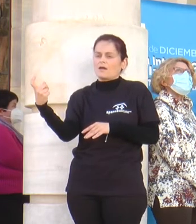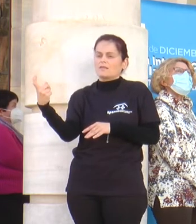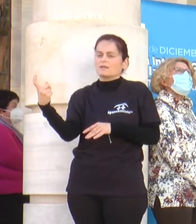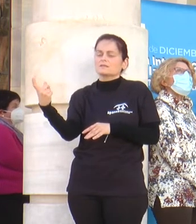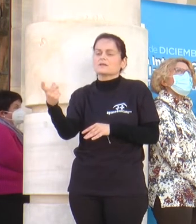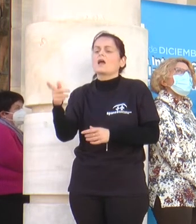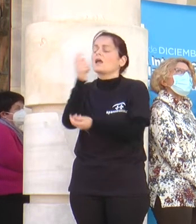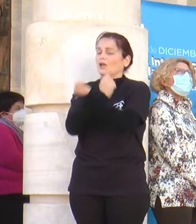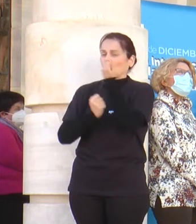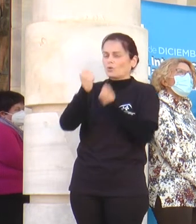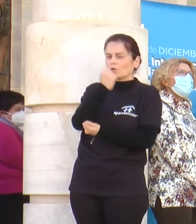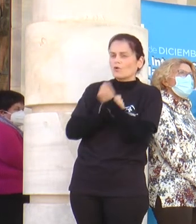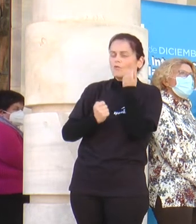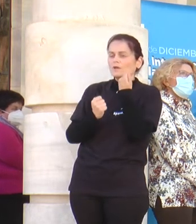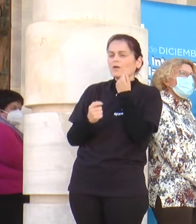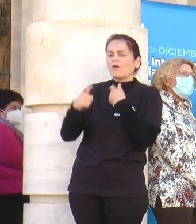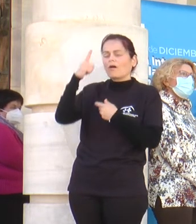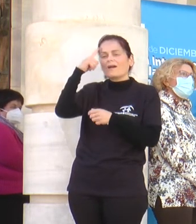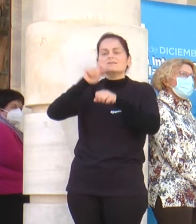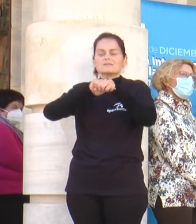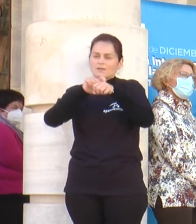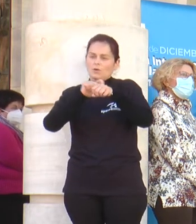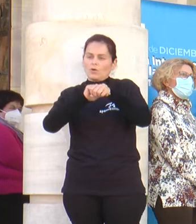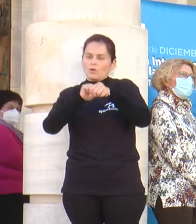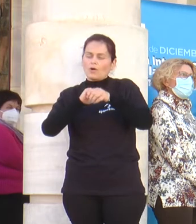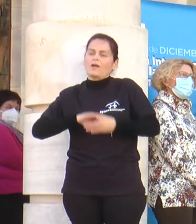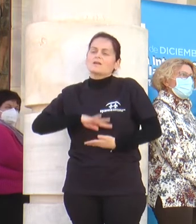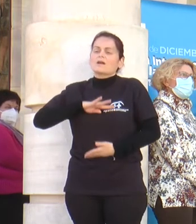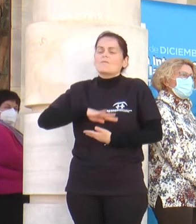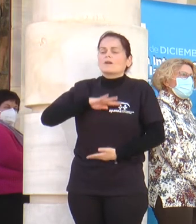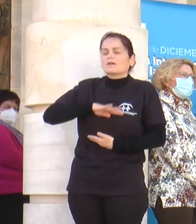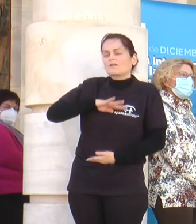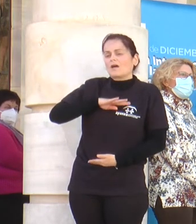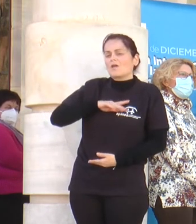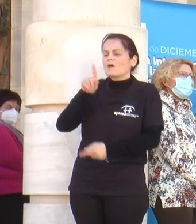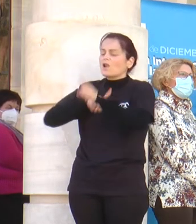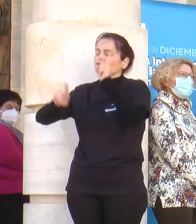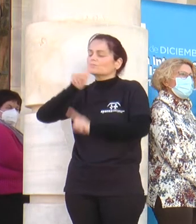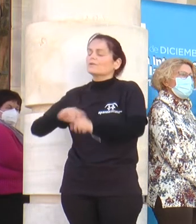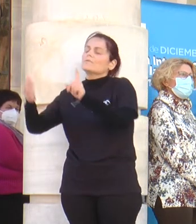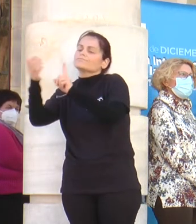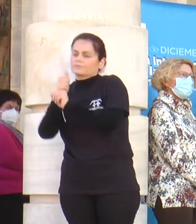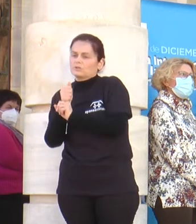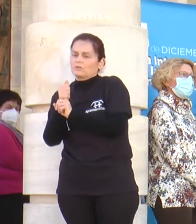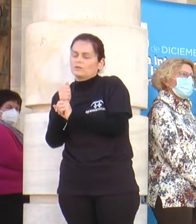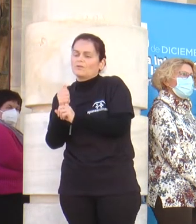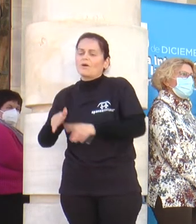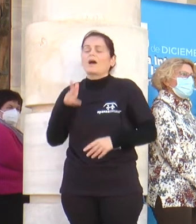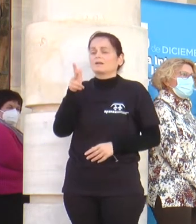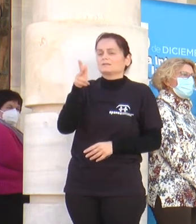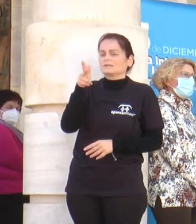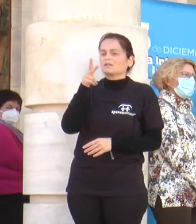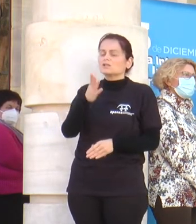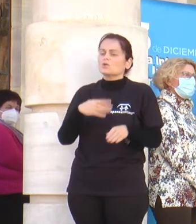nivel socioeconómico, estado psicológico y capacidad para afrontar las dificultades. También tienen derecho